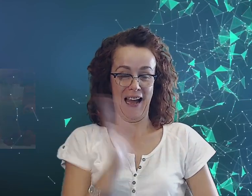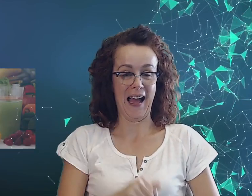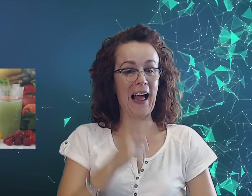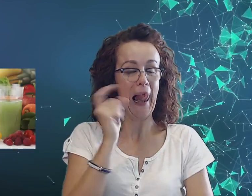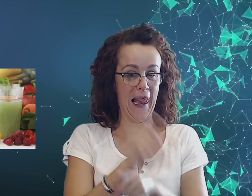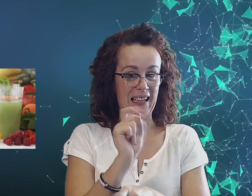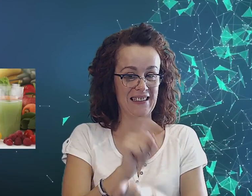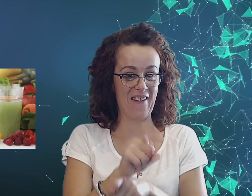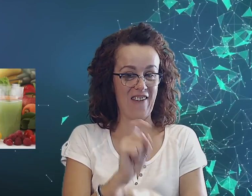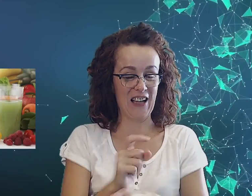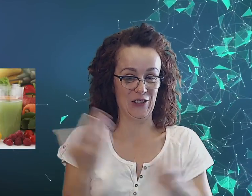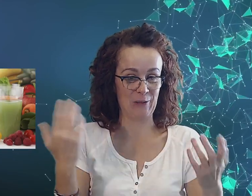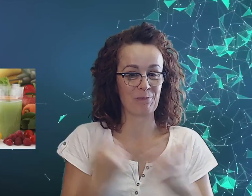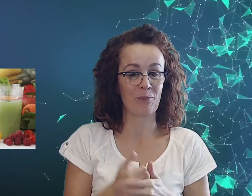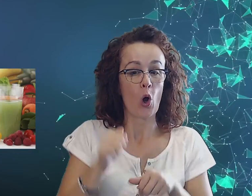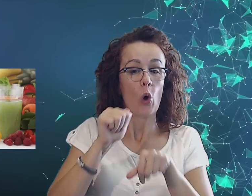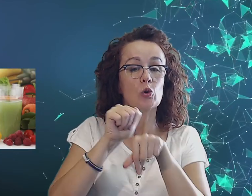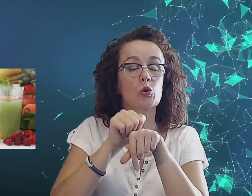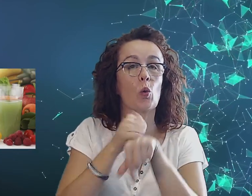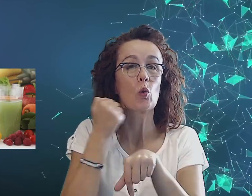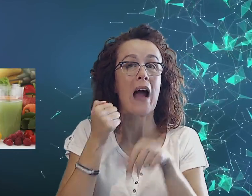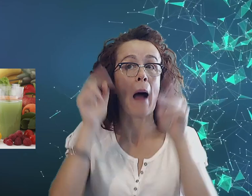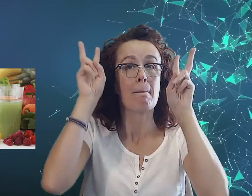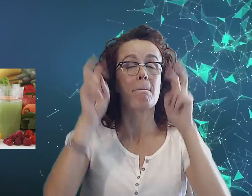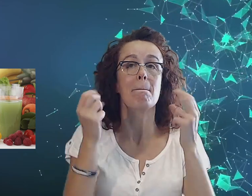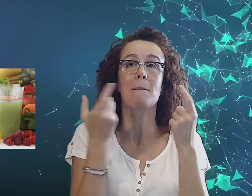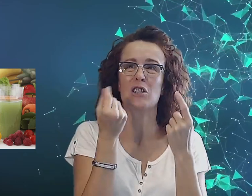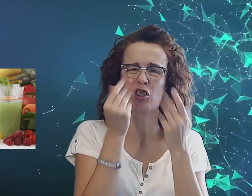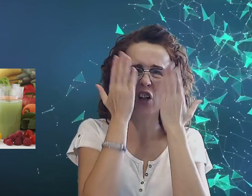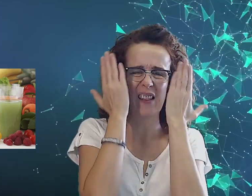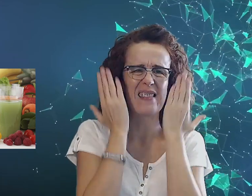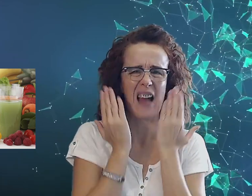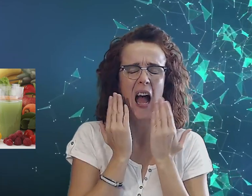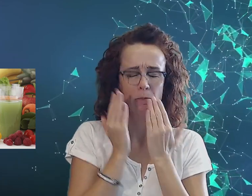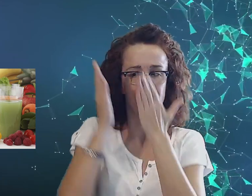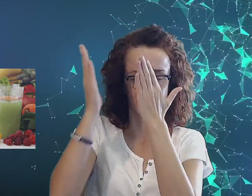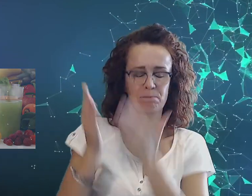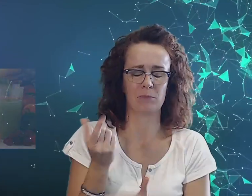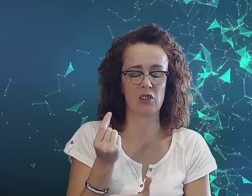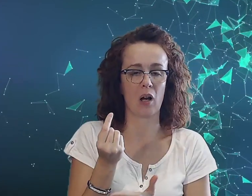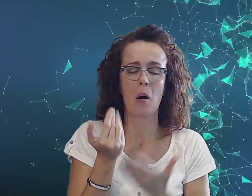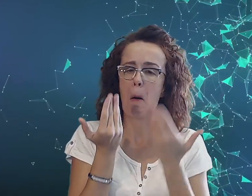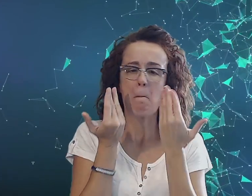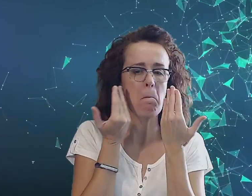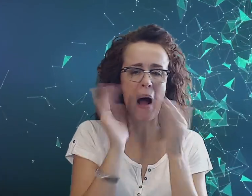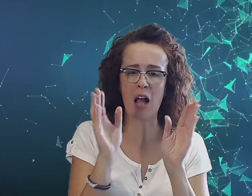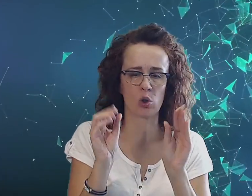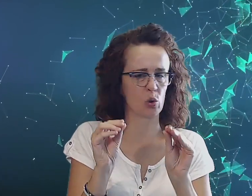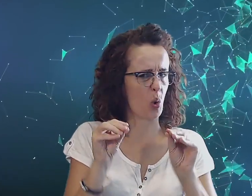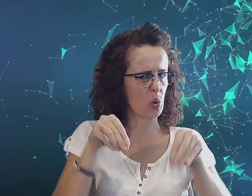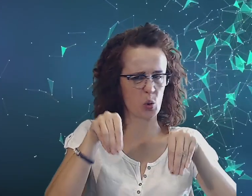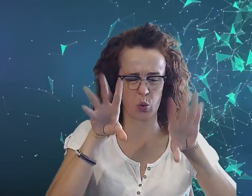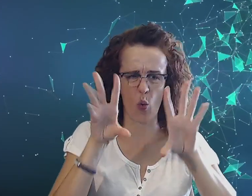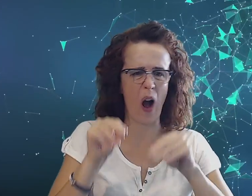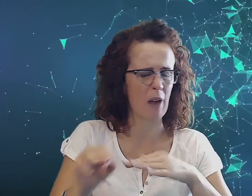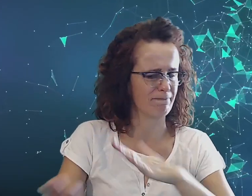lepsze waży. Skóra bliźnięta bardzo sucha.